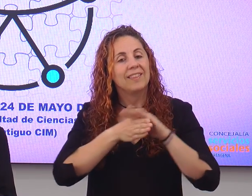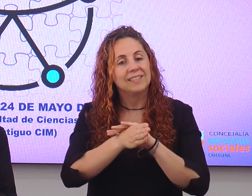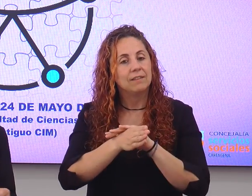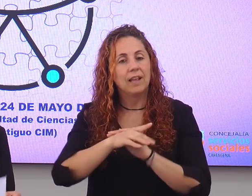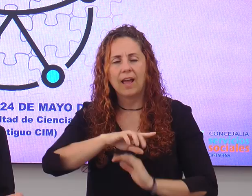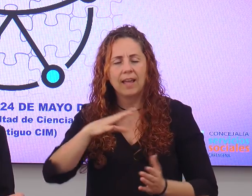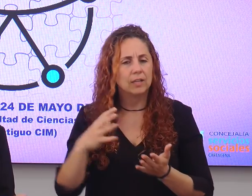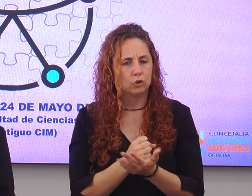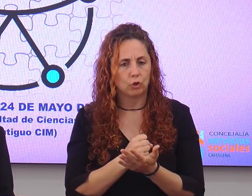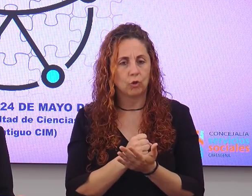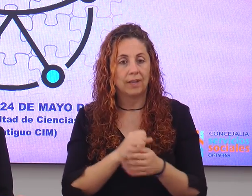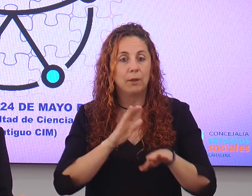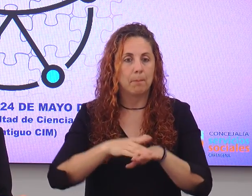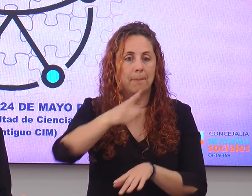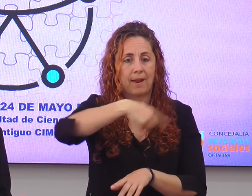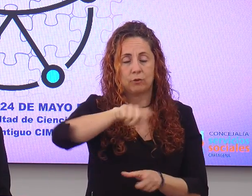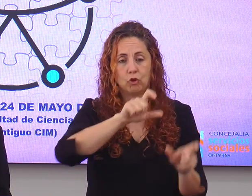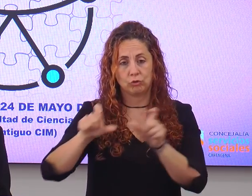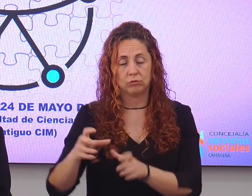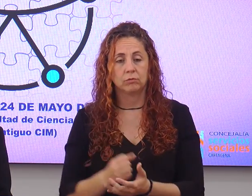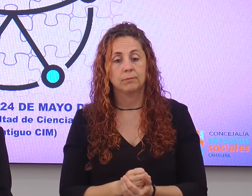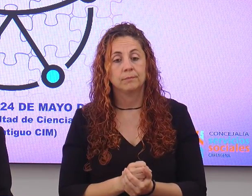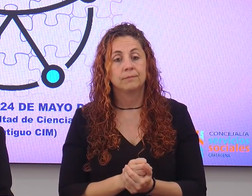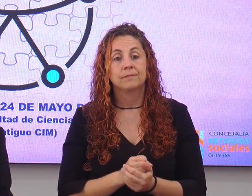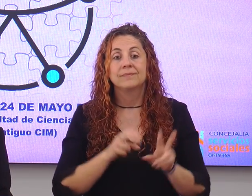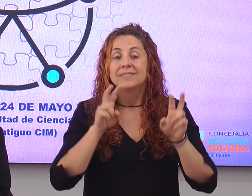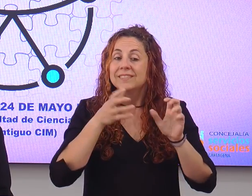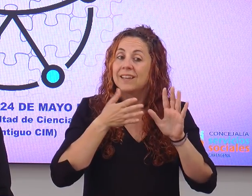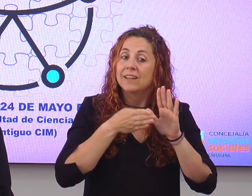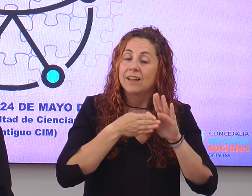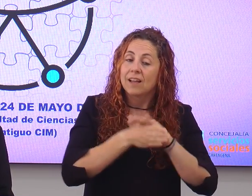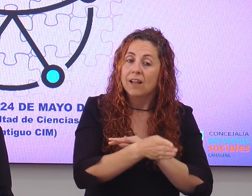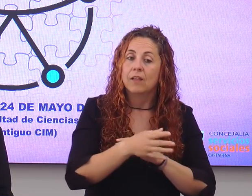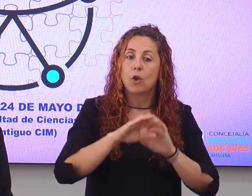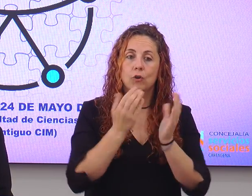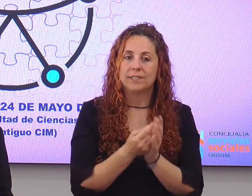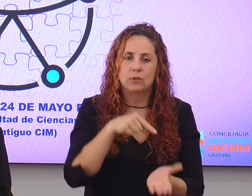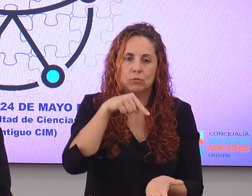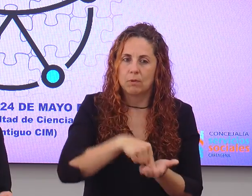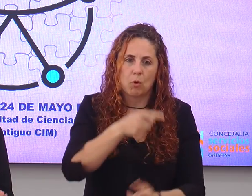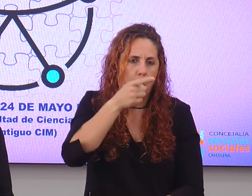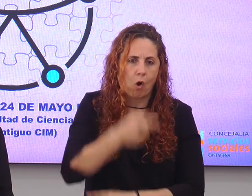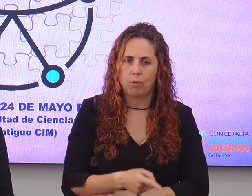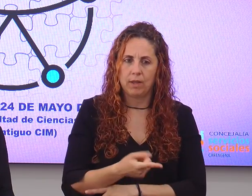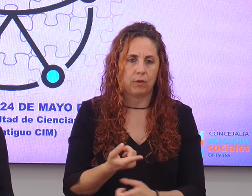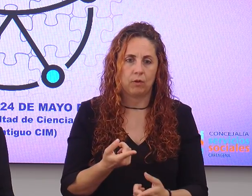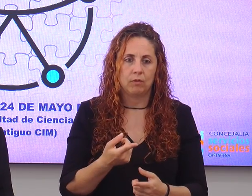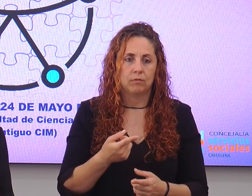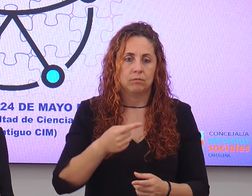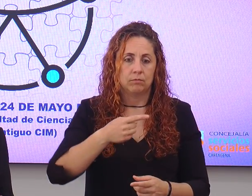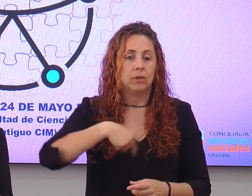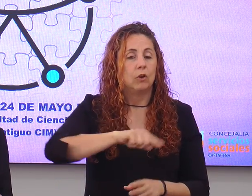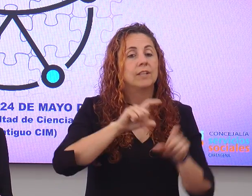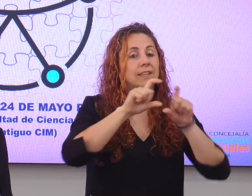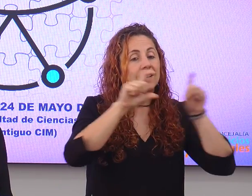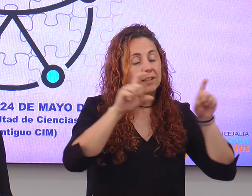en todo y para todos. Y abordar la accesibilidad universal es una obligación por parte de